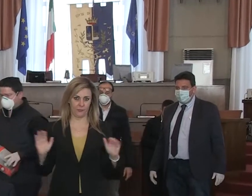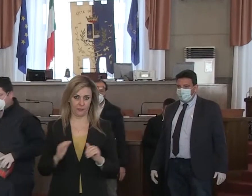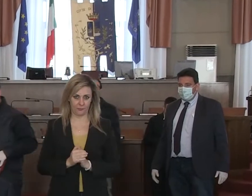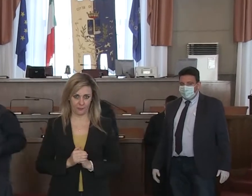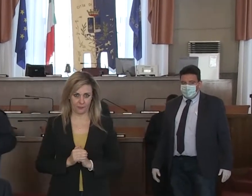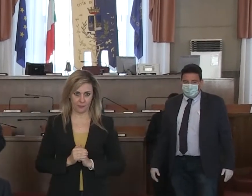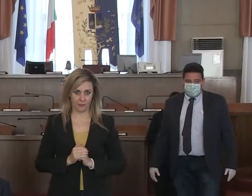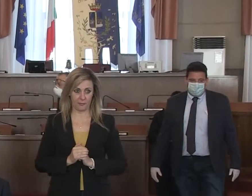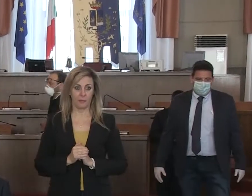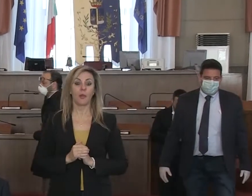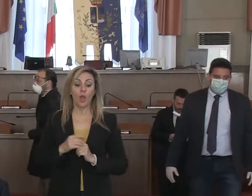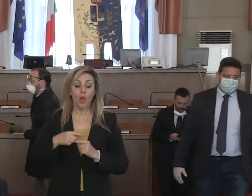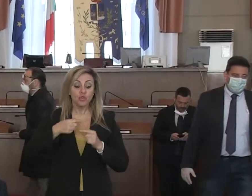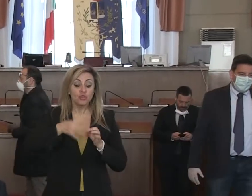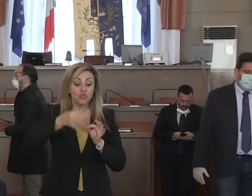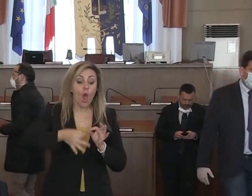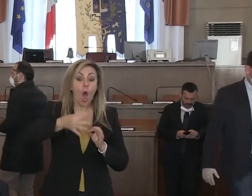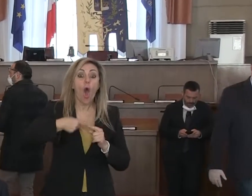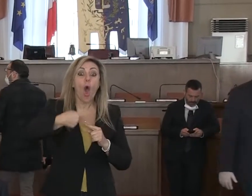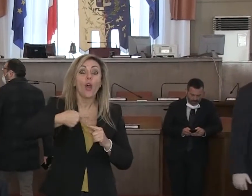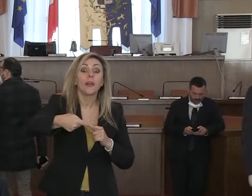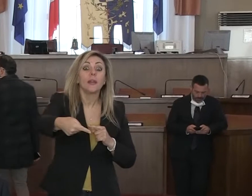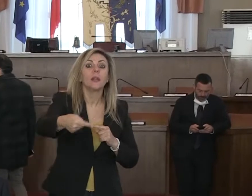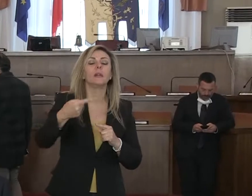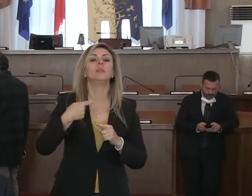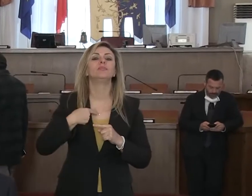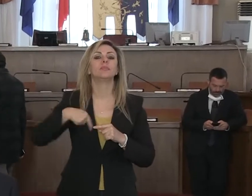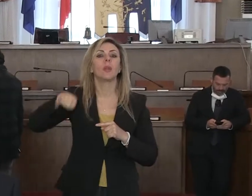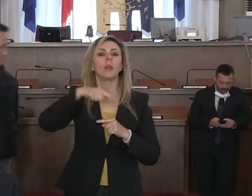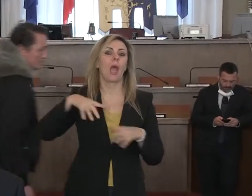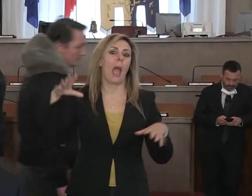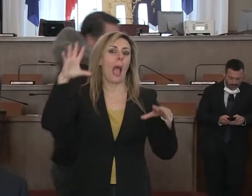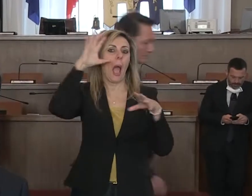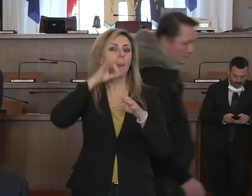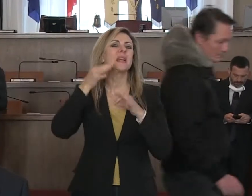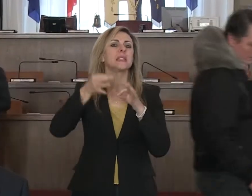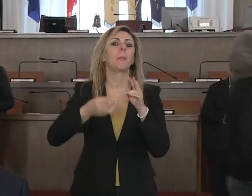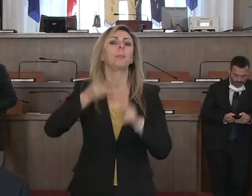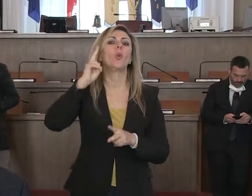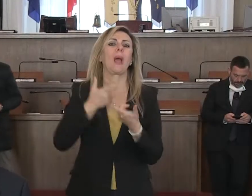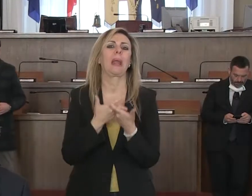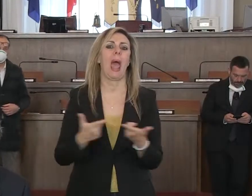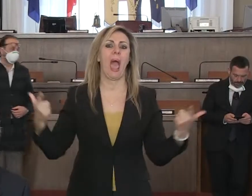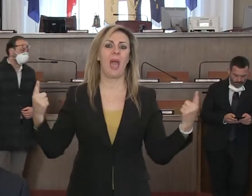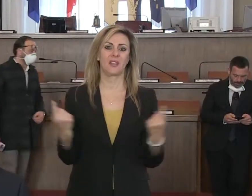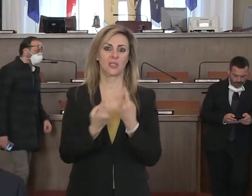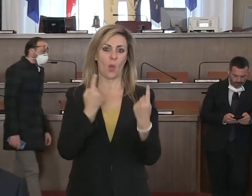Più passano i giorni più si comprende la serietà e la gravità della situazione.